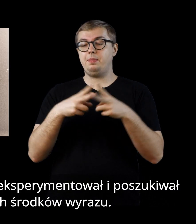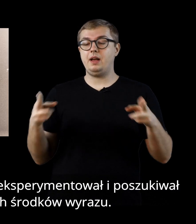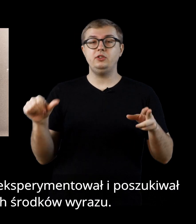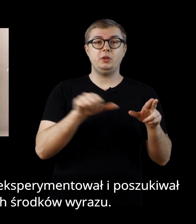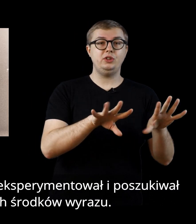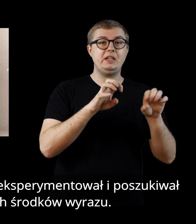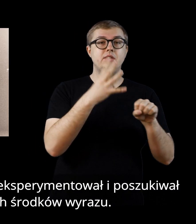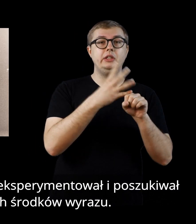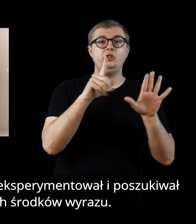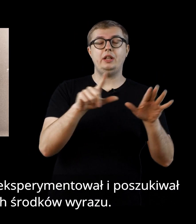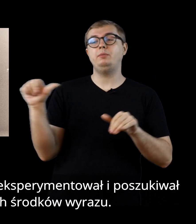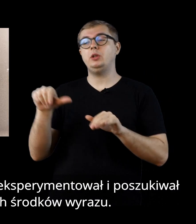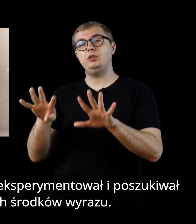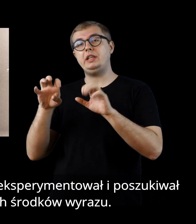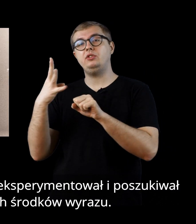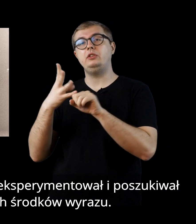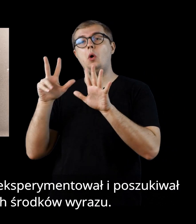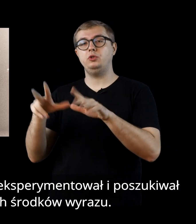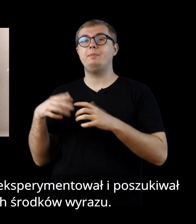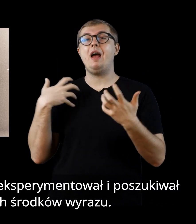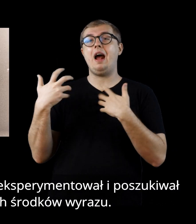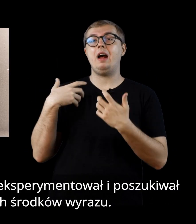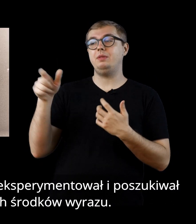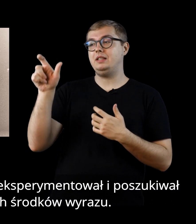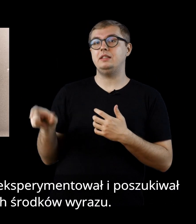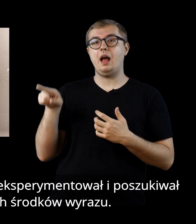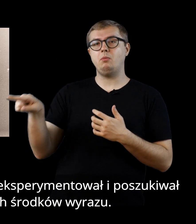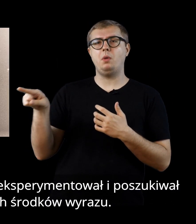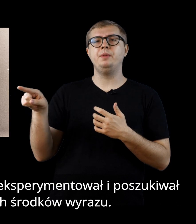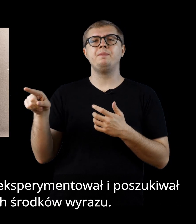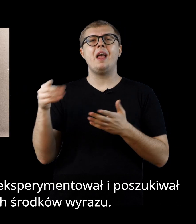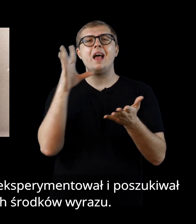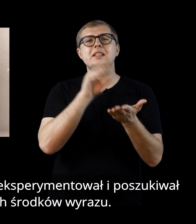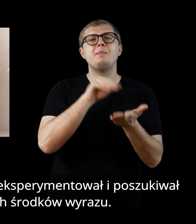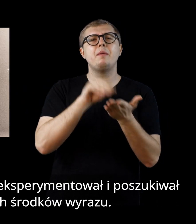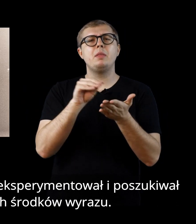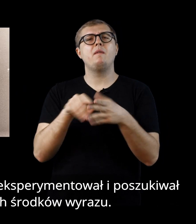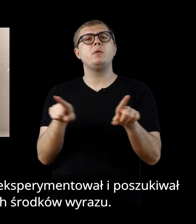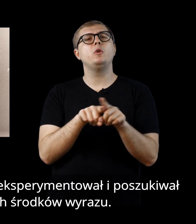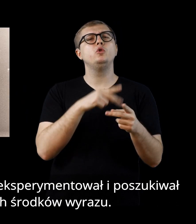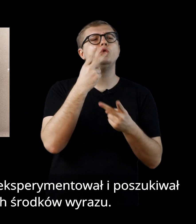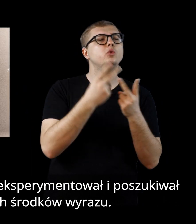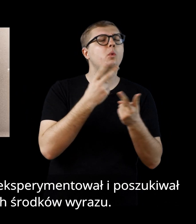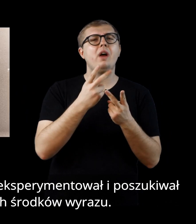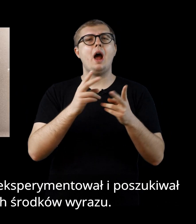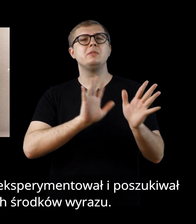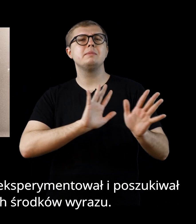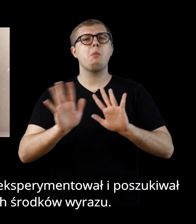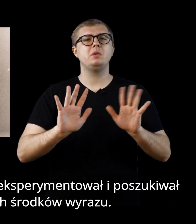W latach 1947-48 malarz eksperymentował i poszukiwał indywidualnych